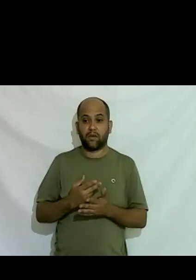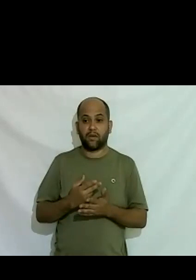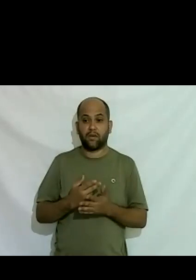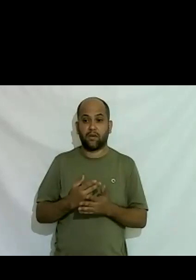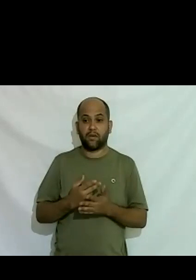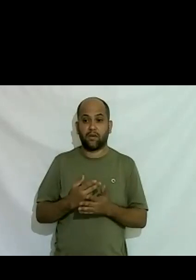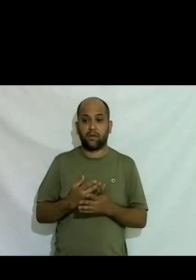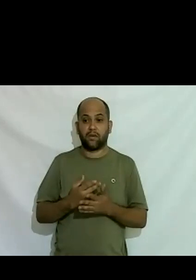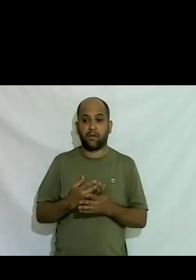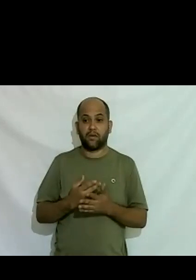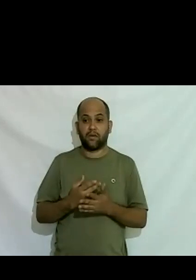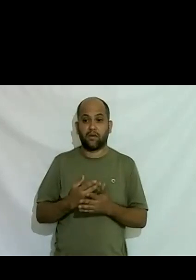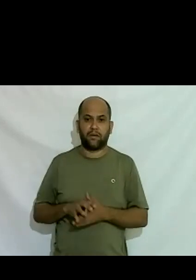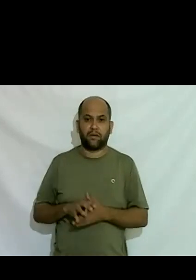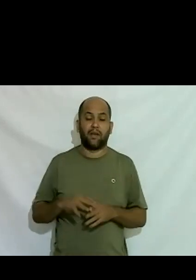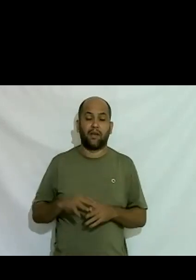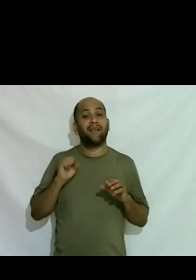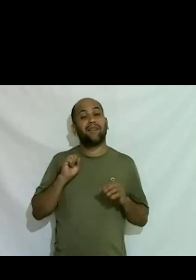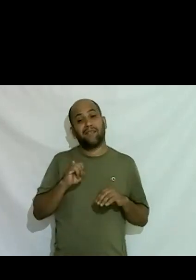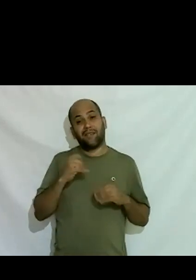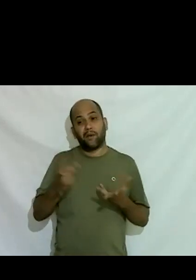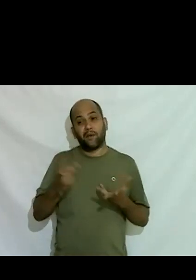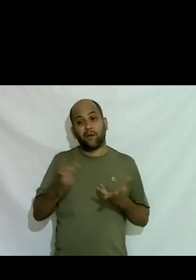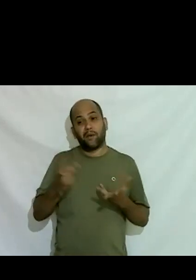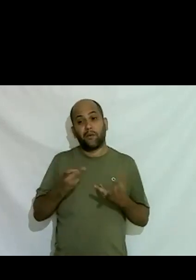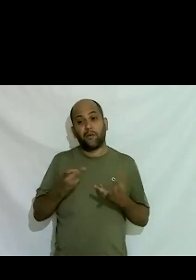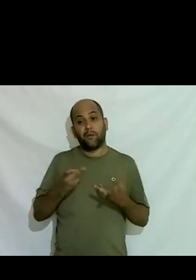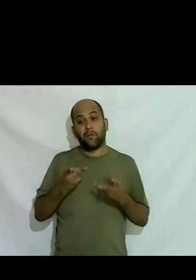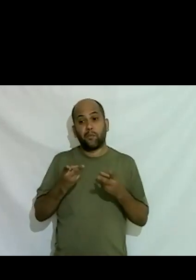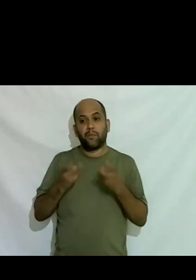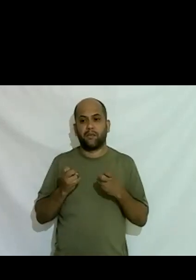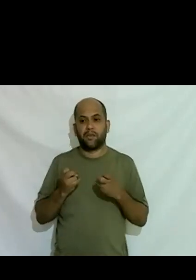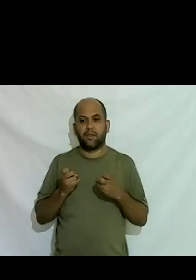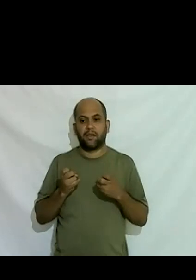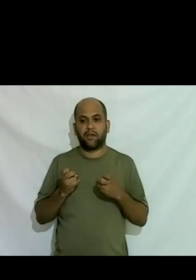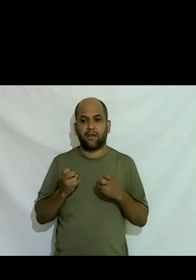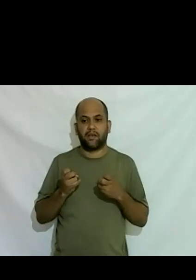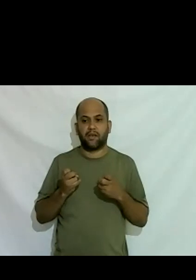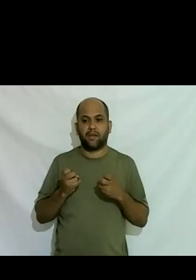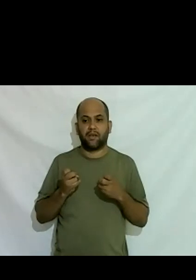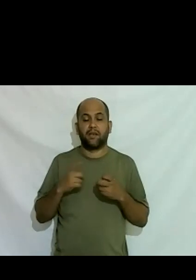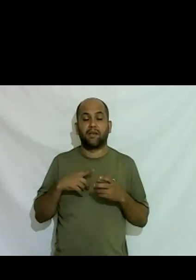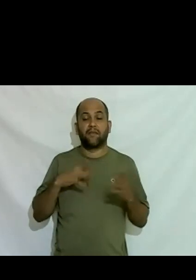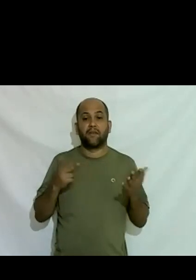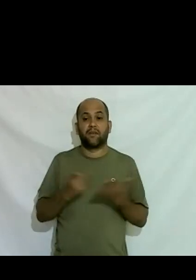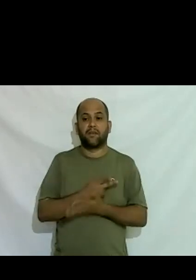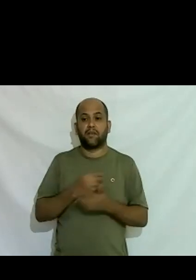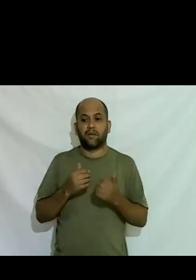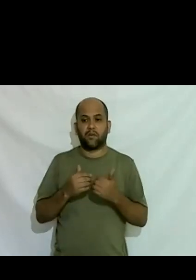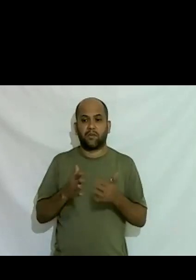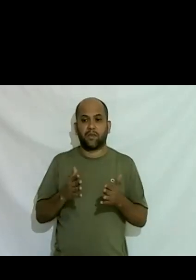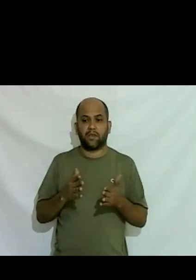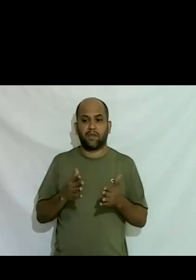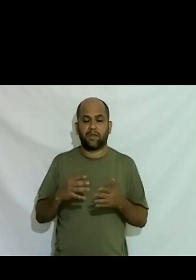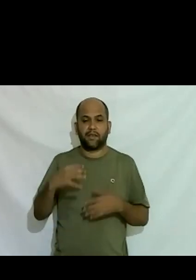então quando eu percebi que isso estava acontecendo eu comecei com a